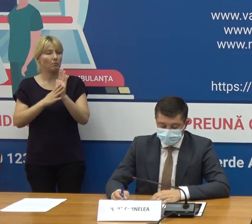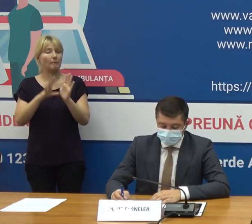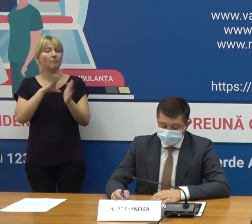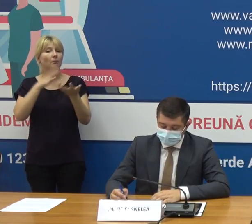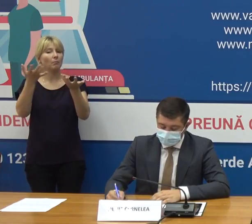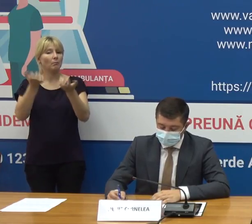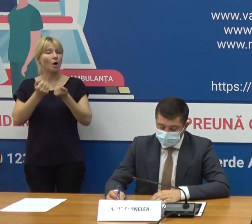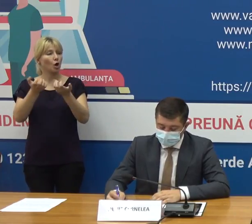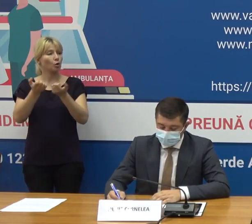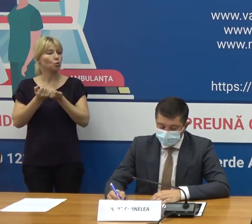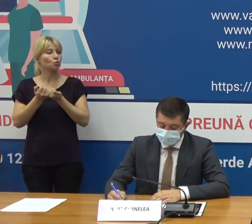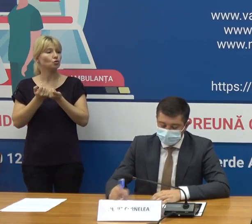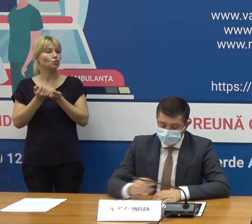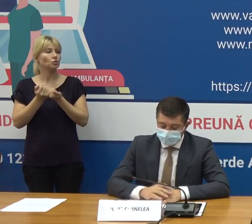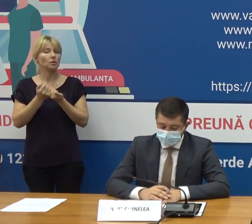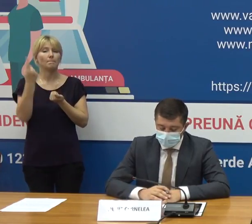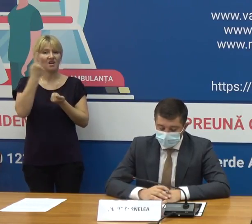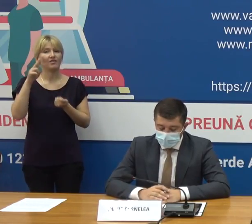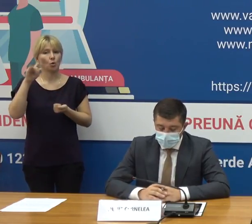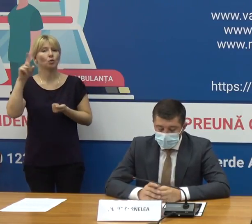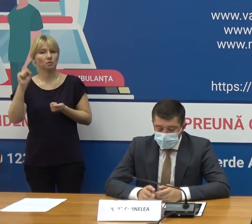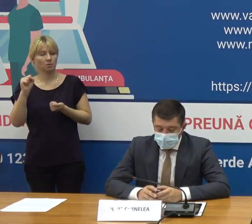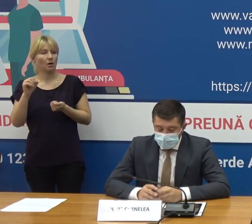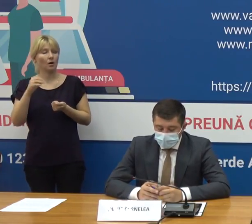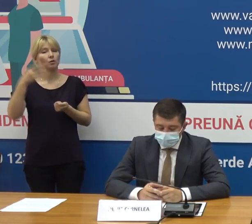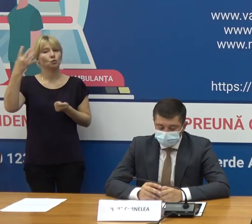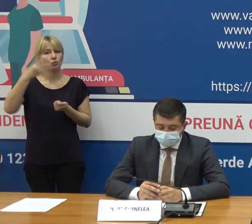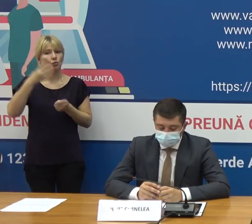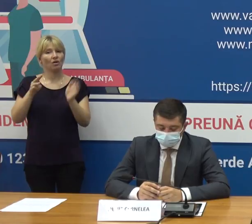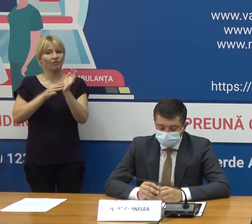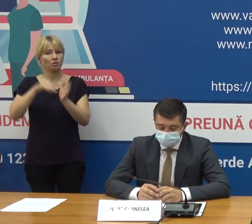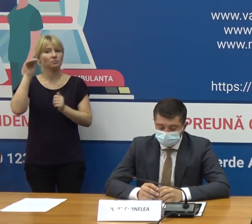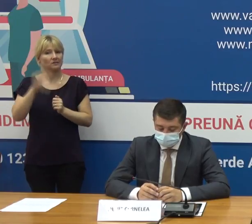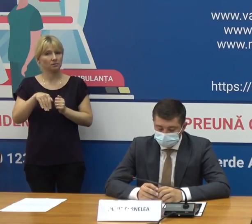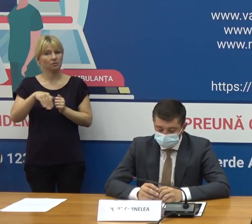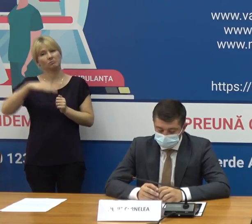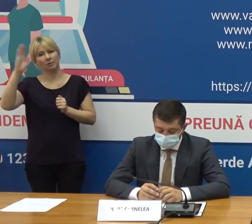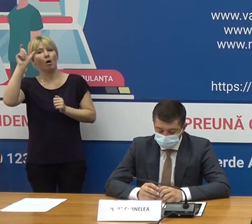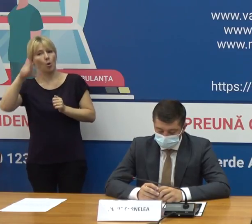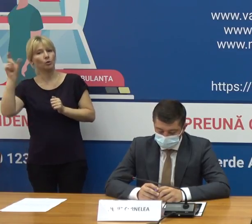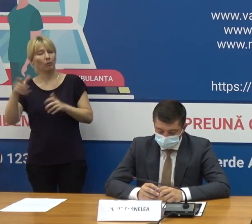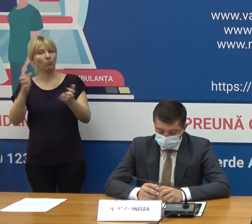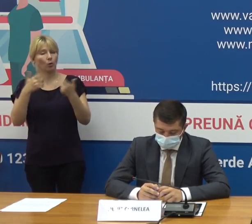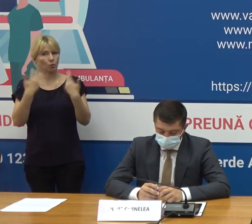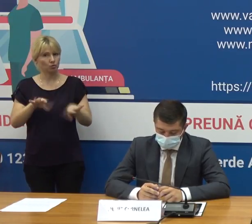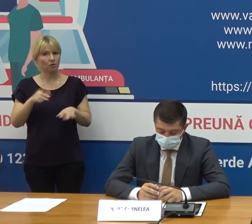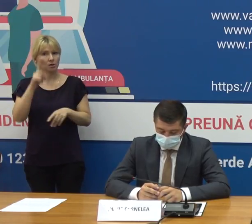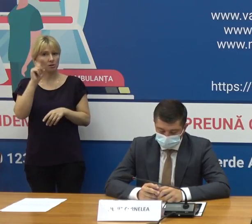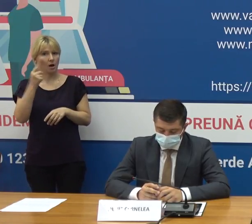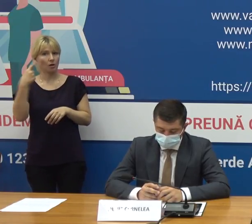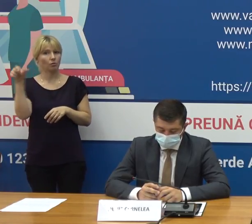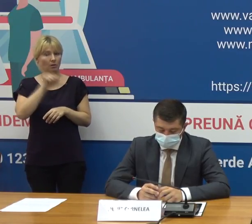administrate pentru prima doză în jur de 48.940 de doză în săptămâna